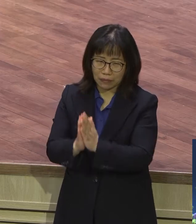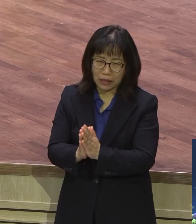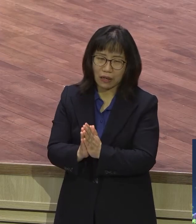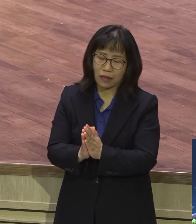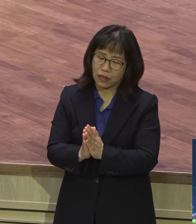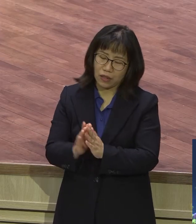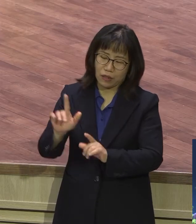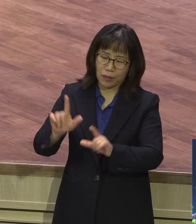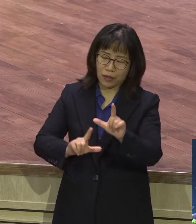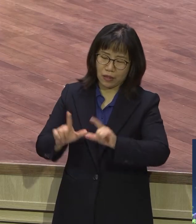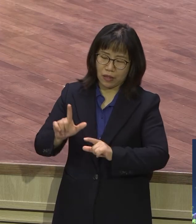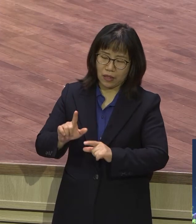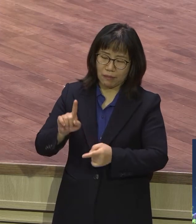어떻게 일하지 마세요